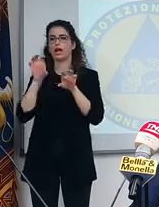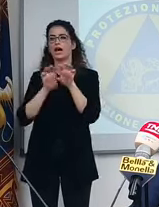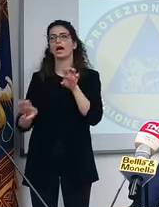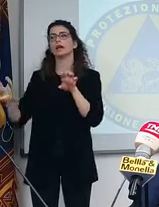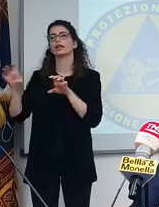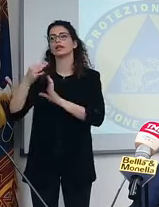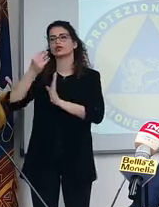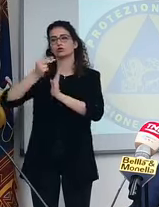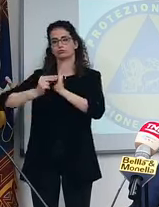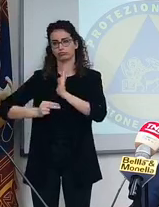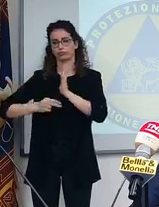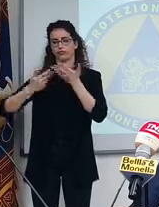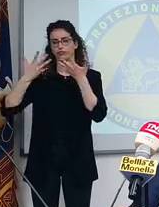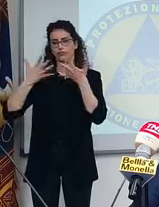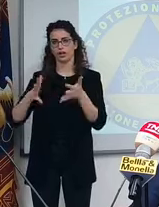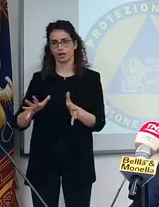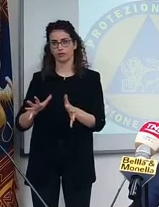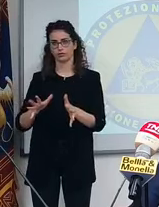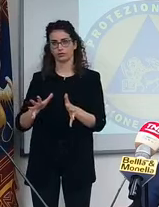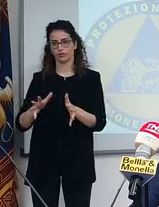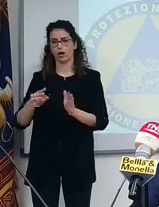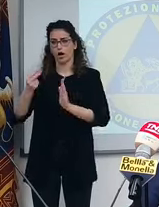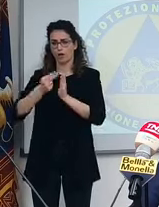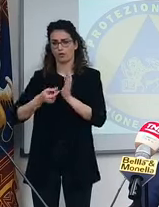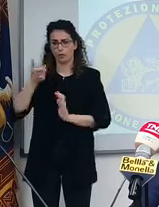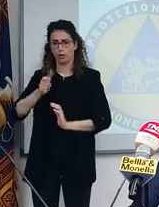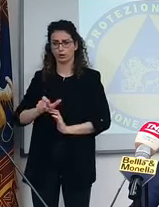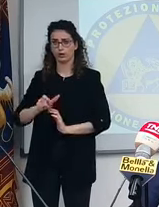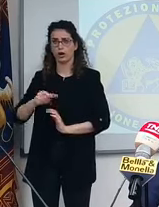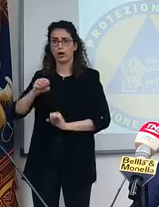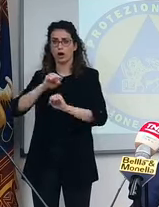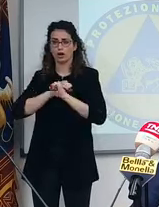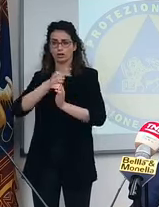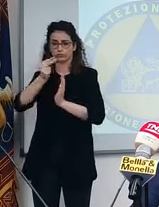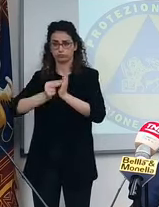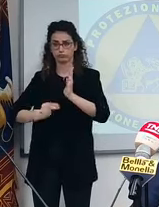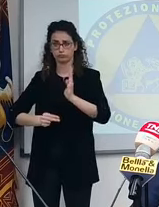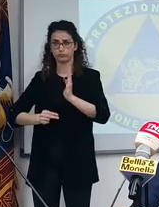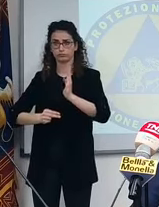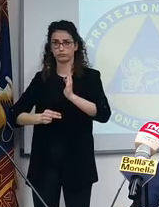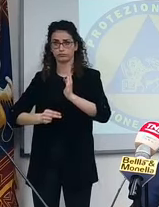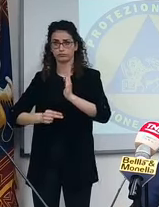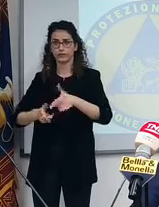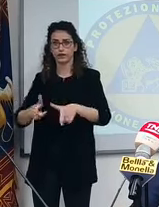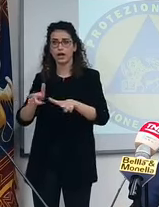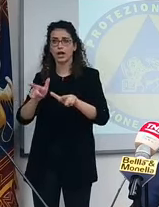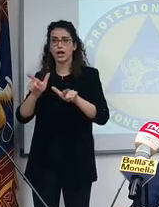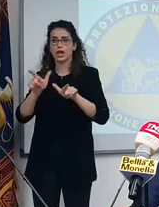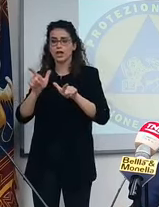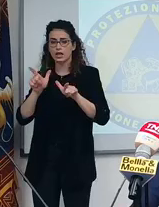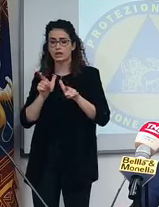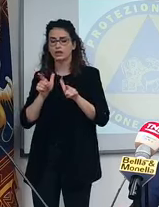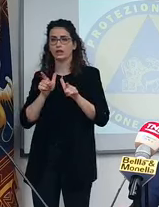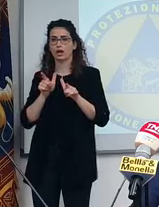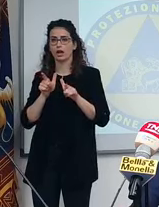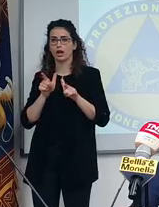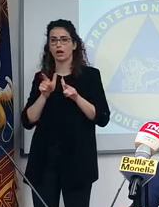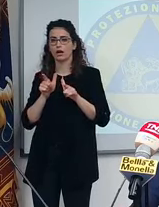hanno fatto le linee guida e se le abbiamo fatte è perché crediamo che quelle linee guida ci garantiscano sostenibilità